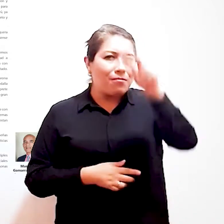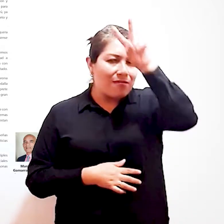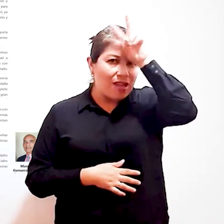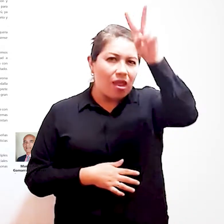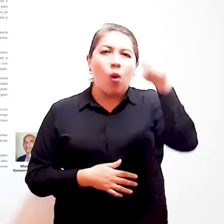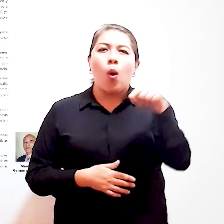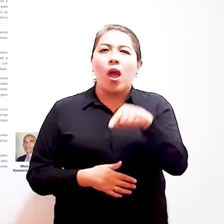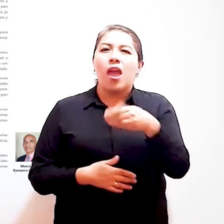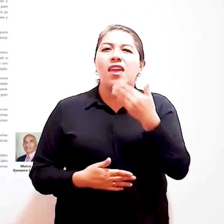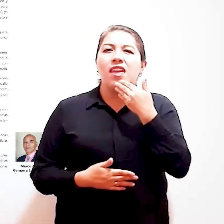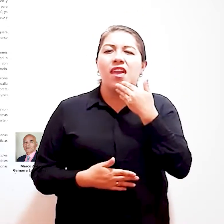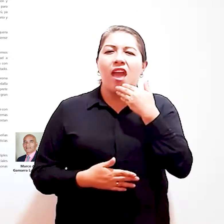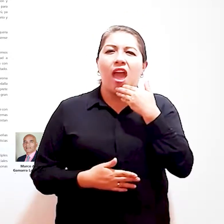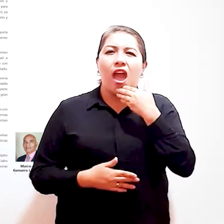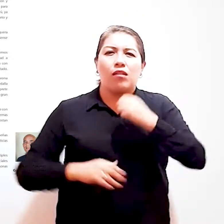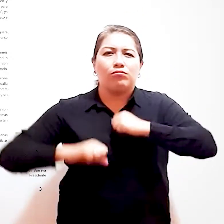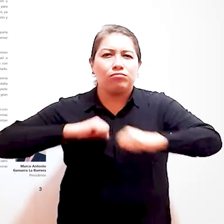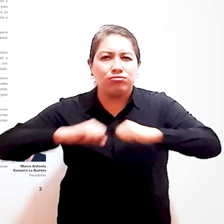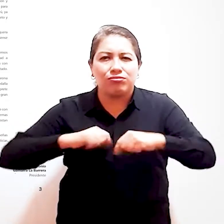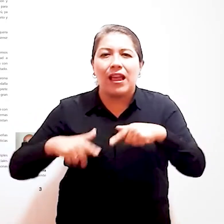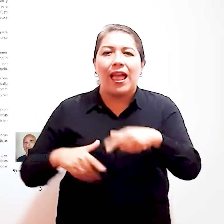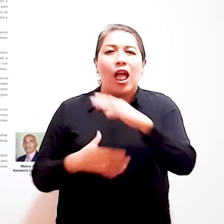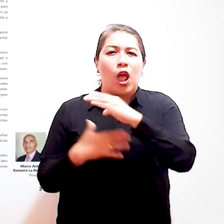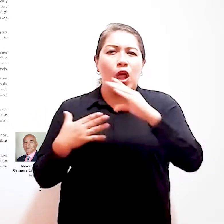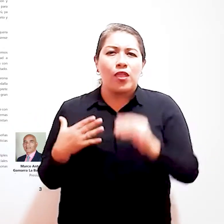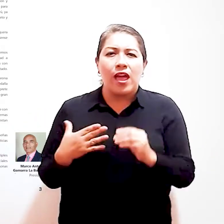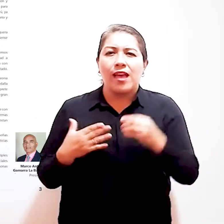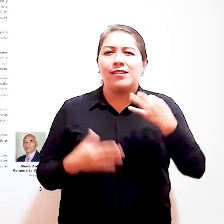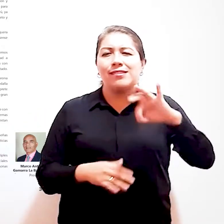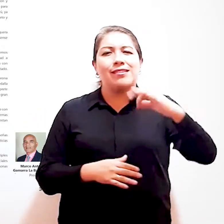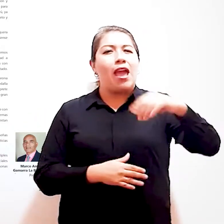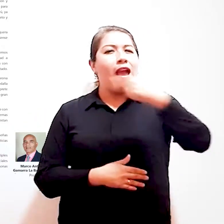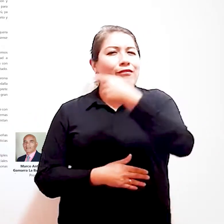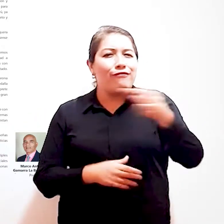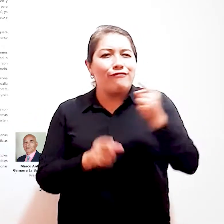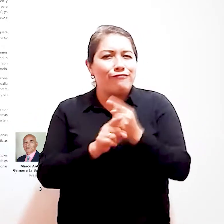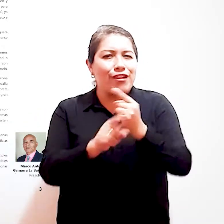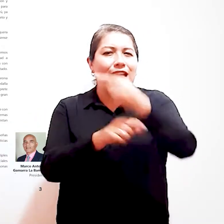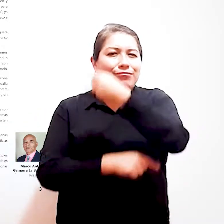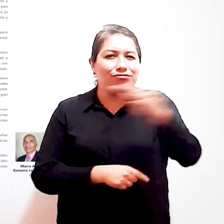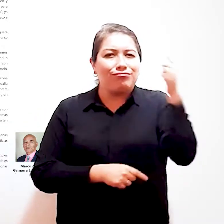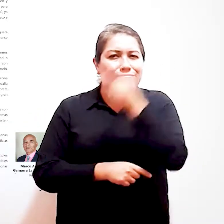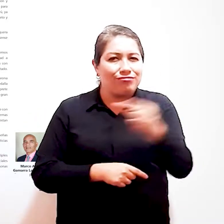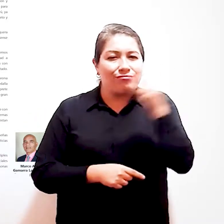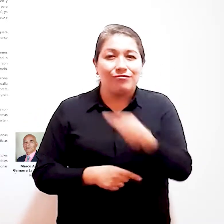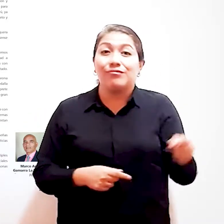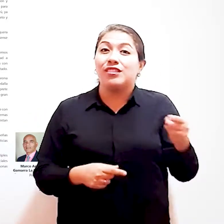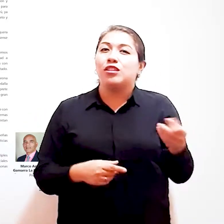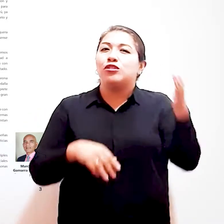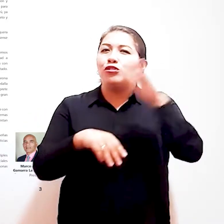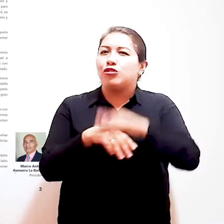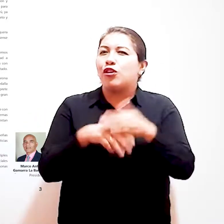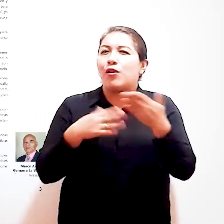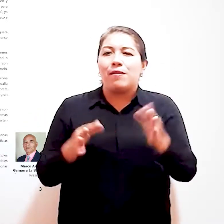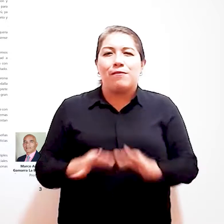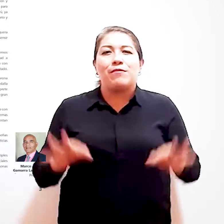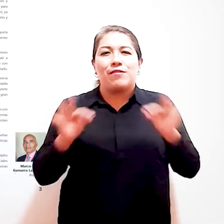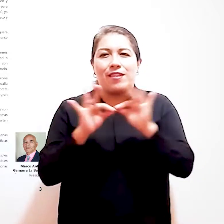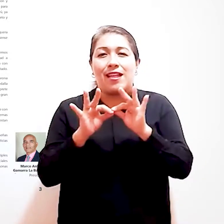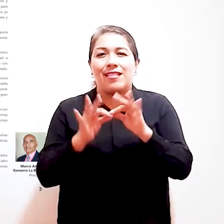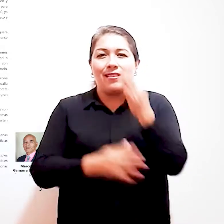lengua de señas peruana promovido por Conadis y que trae todas las semanas las noticias más relevantes sobre